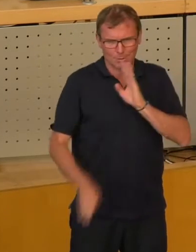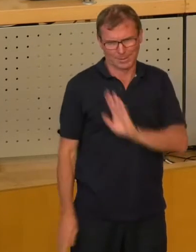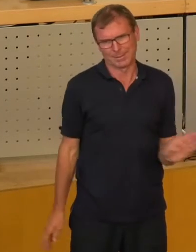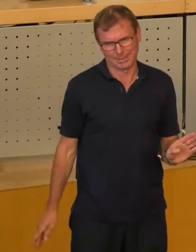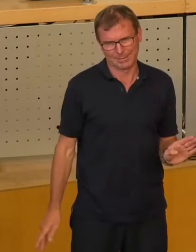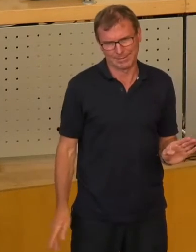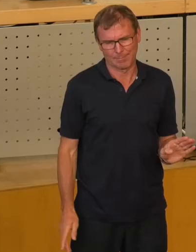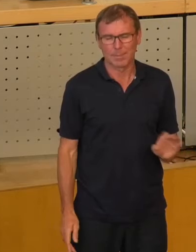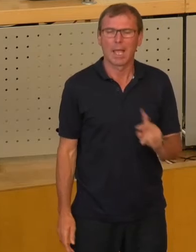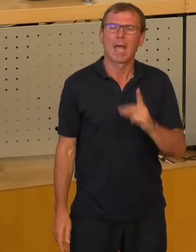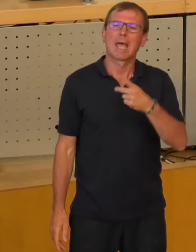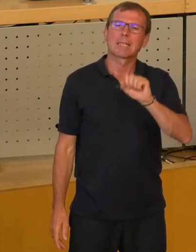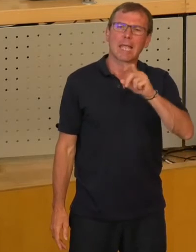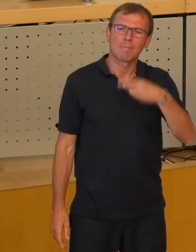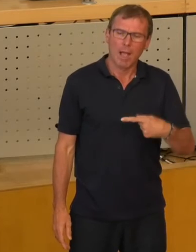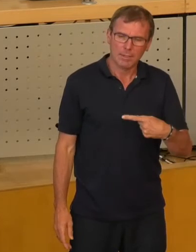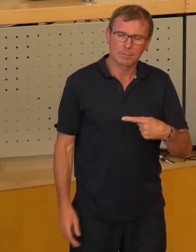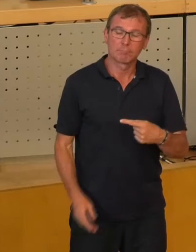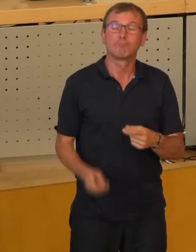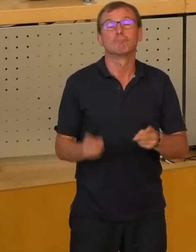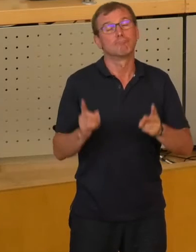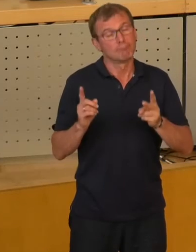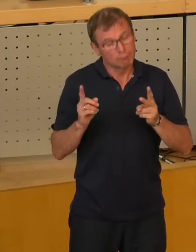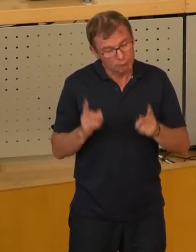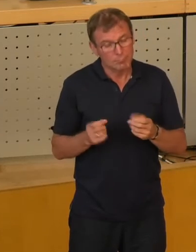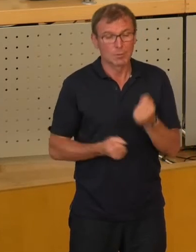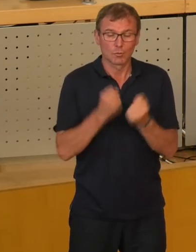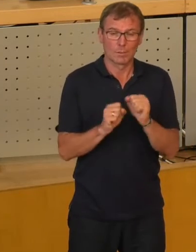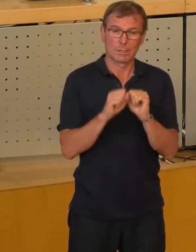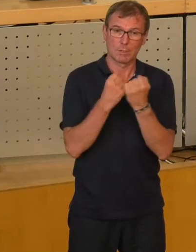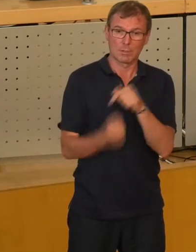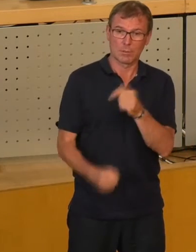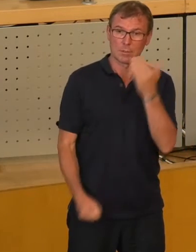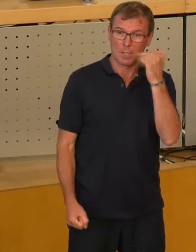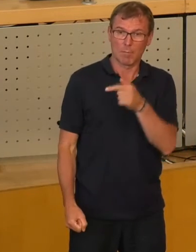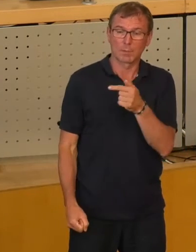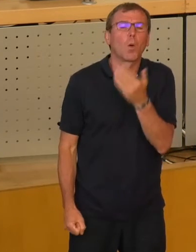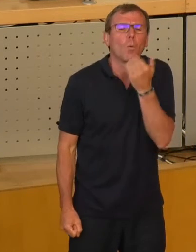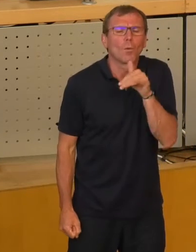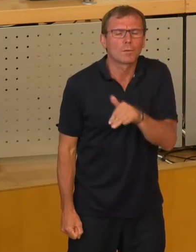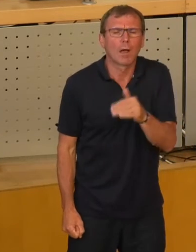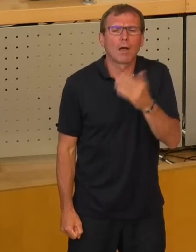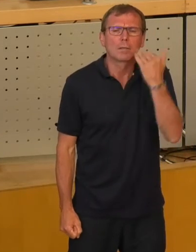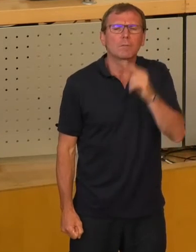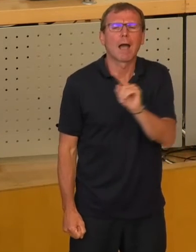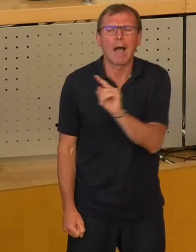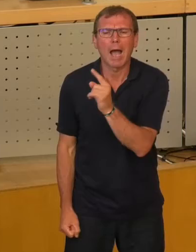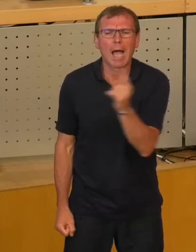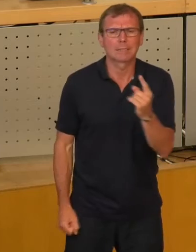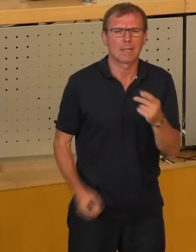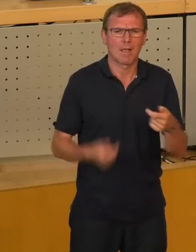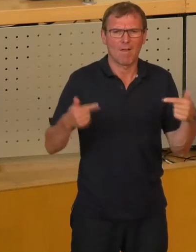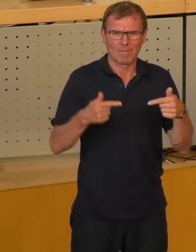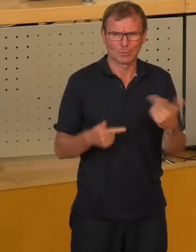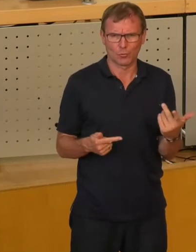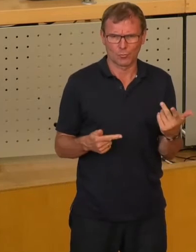war tatsächlich in einer ganz, ganz schwierigen Lage. Damals gab es die Drehwag noch gar nicht. gab die Einzelversorgung, muss man auch wissen,